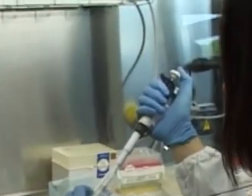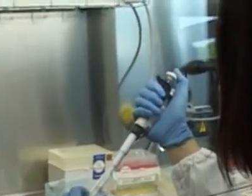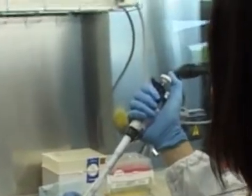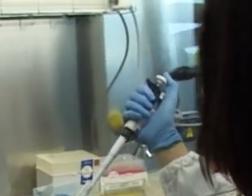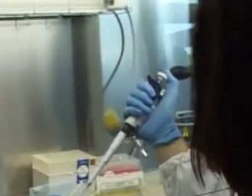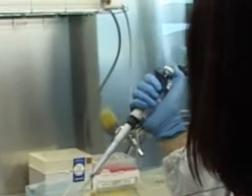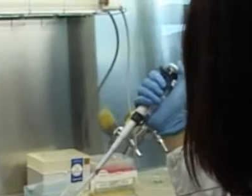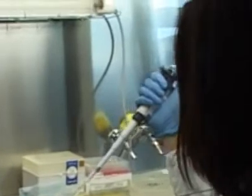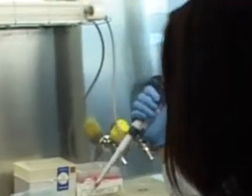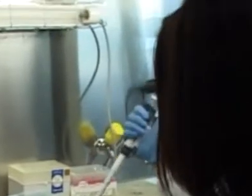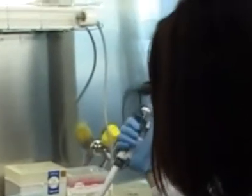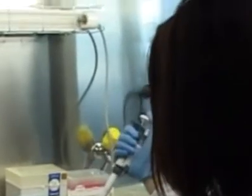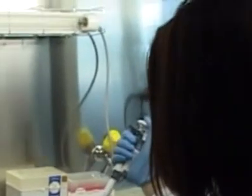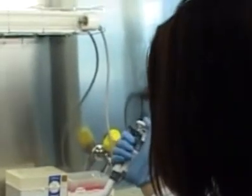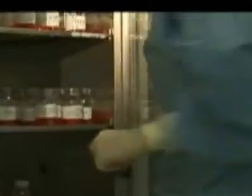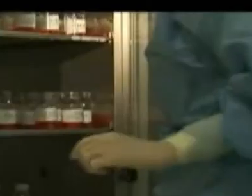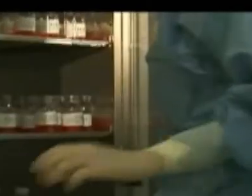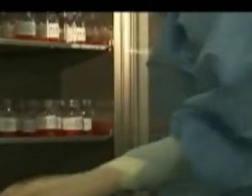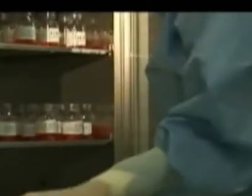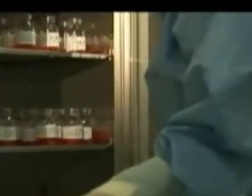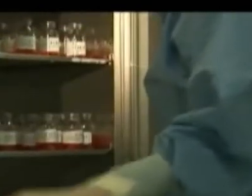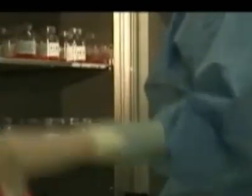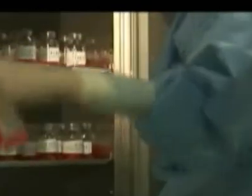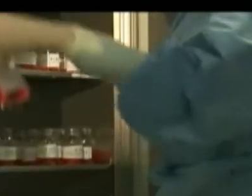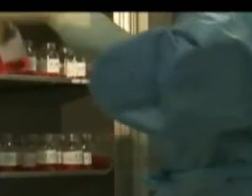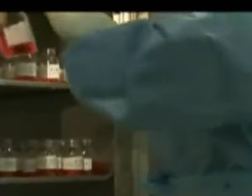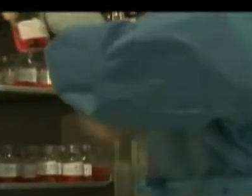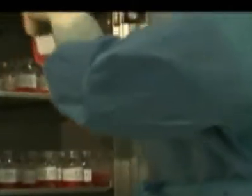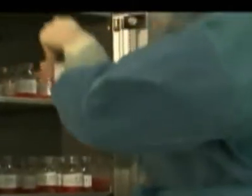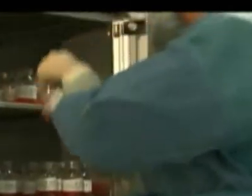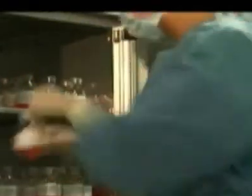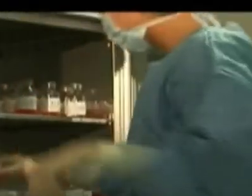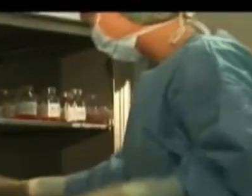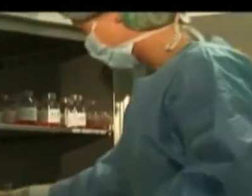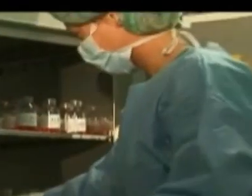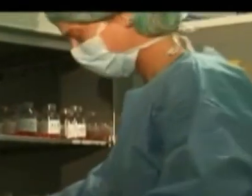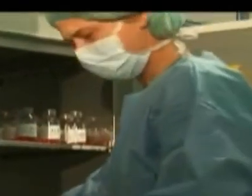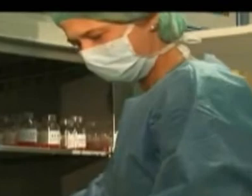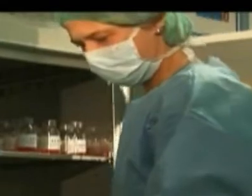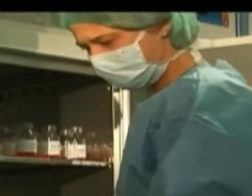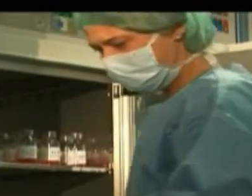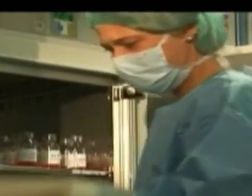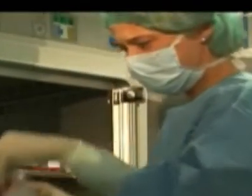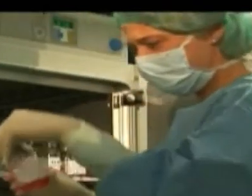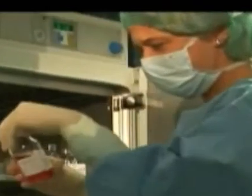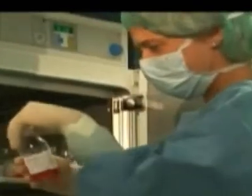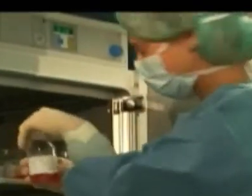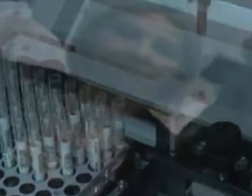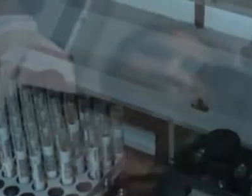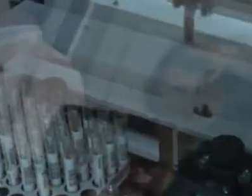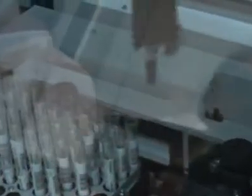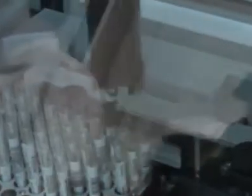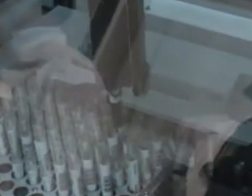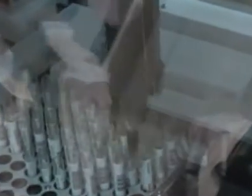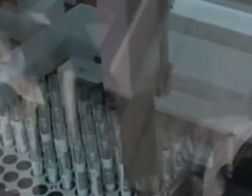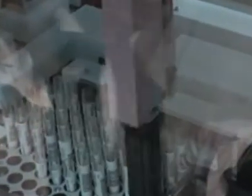portare avanti coinvolgendo anche le altre strutture della sanità regionale. In prima linea c'è il centro ricerche dell'azienda ospedaliera Scaligera che